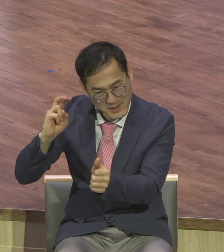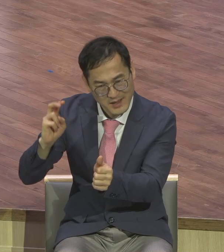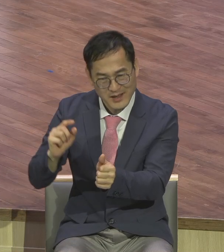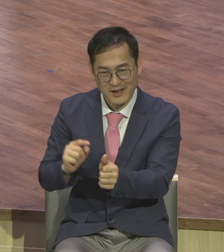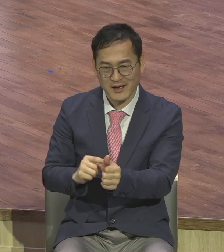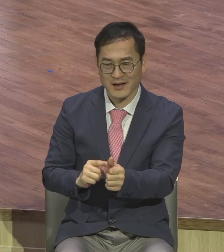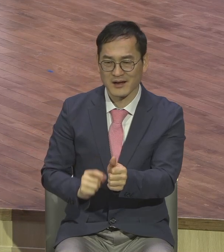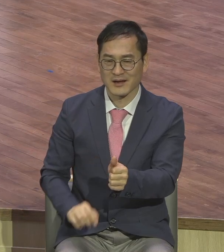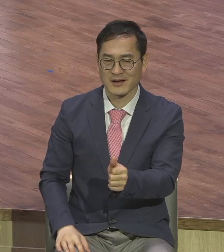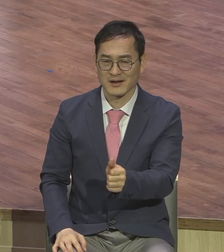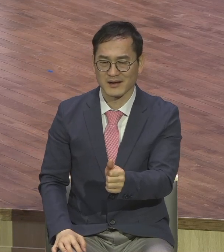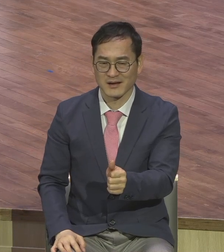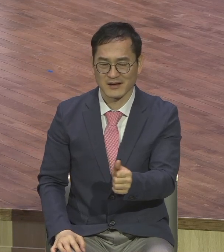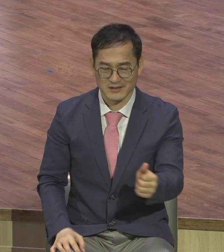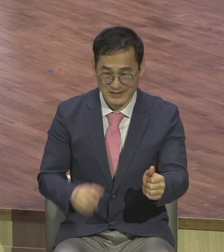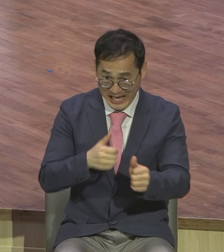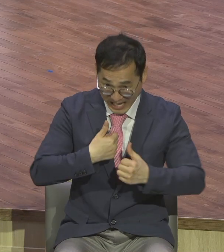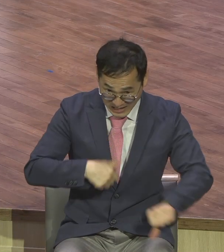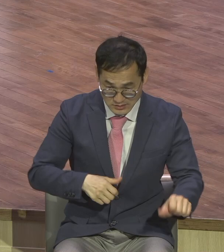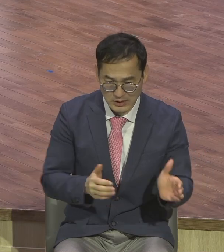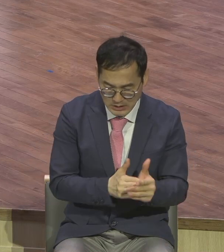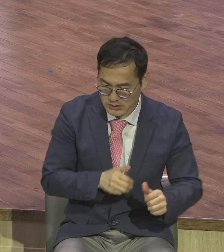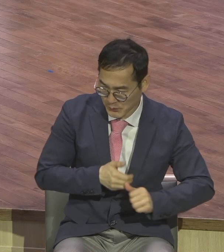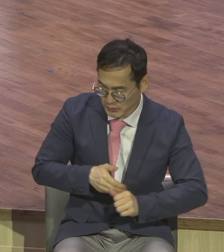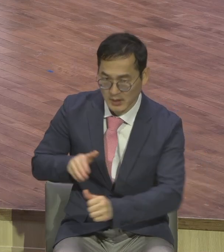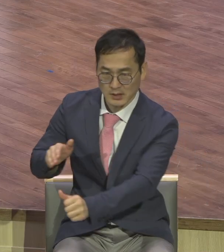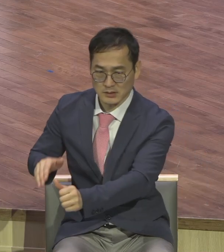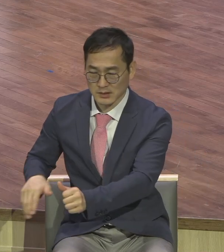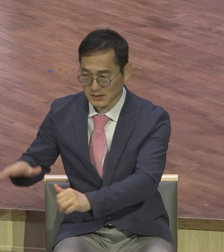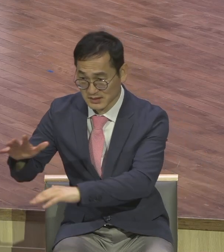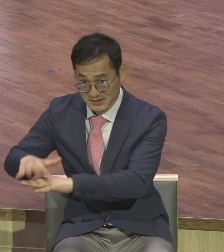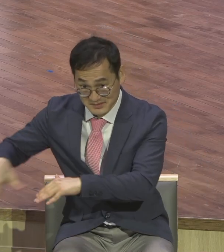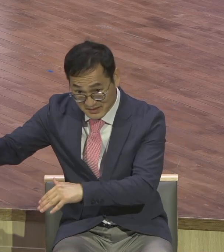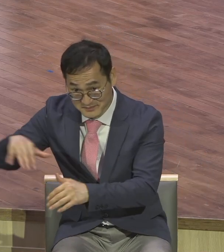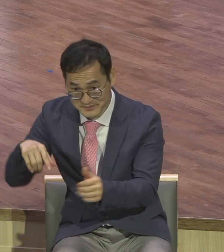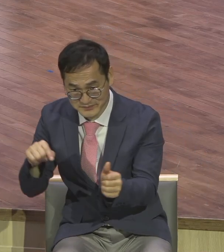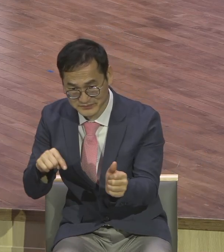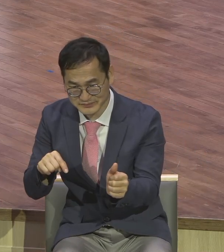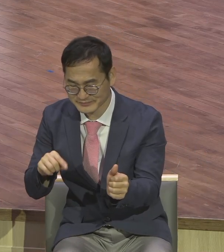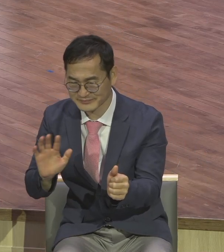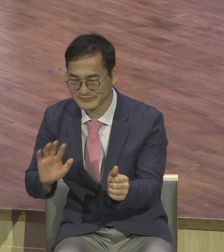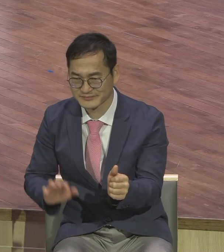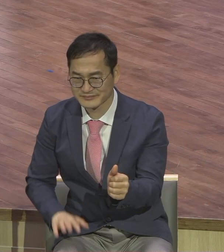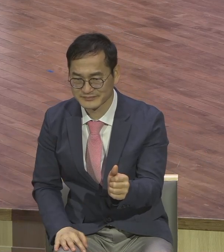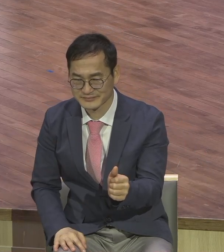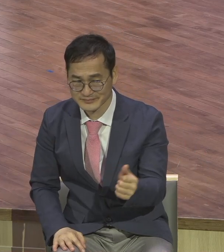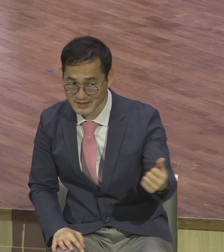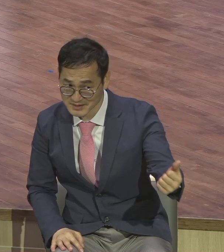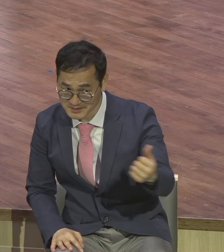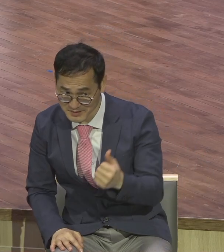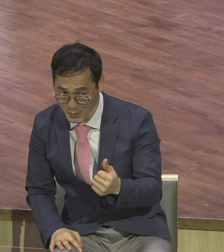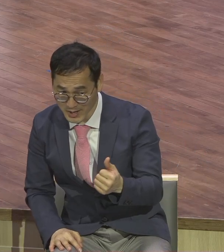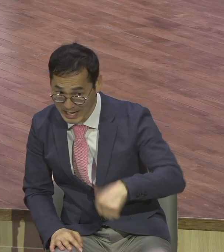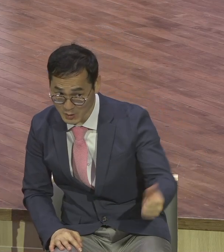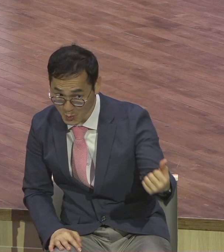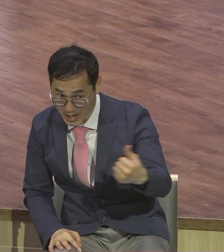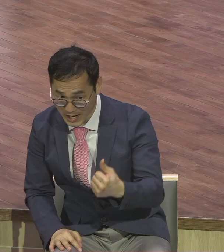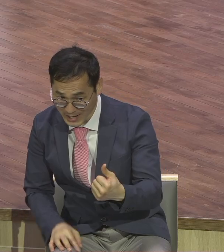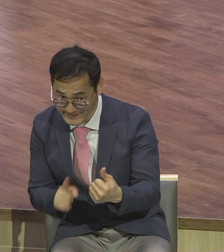보냈는데 이 농부들의 생각은 주인과 전혀 반대였어요. 저 상속자 아들을 죽여버리면